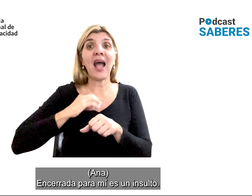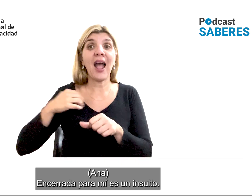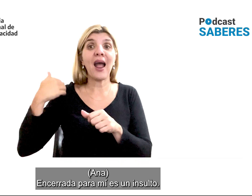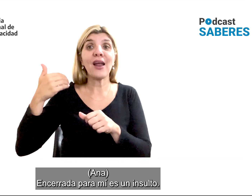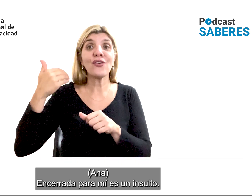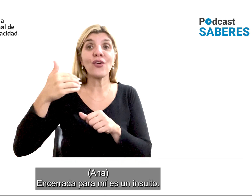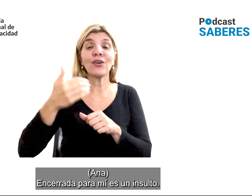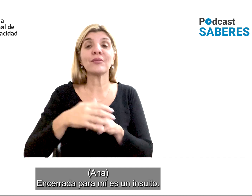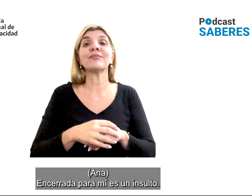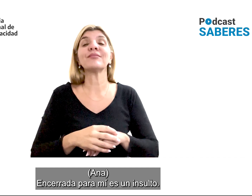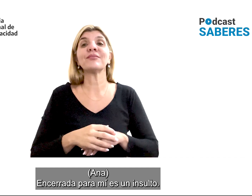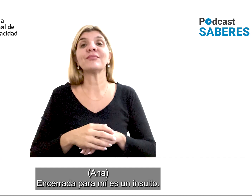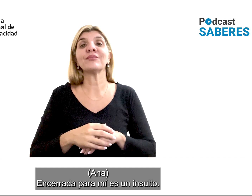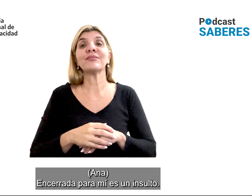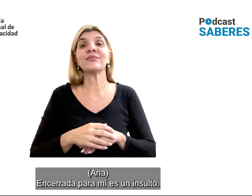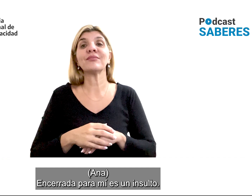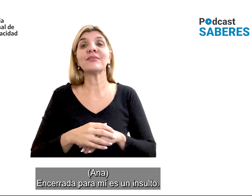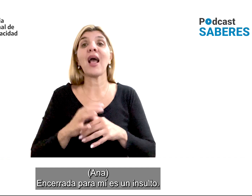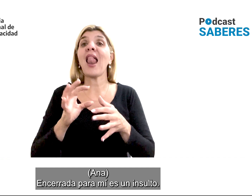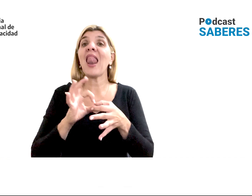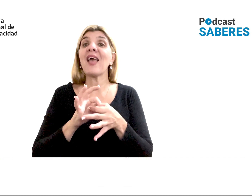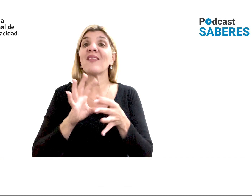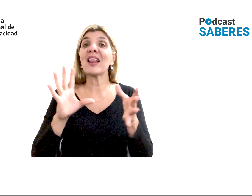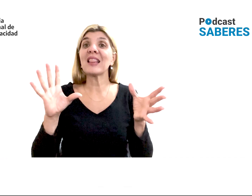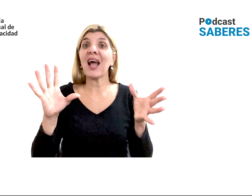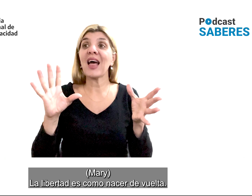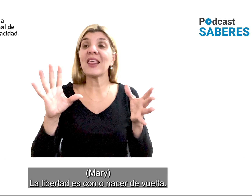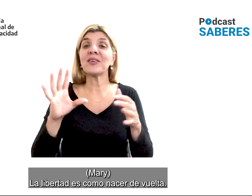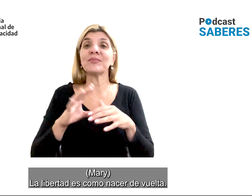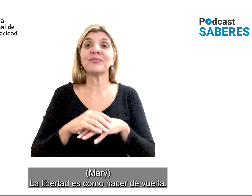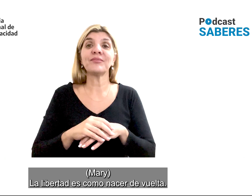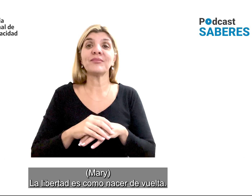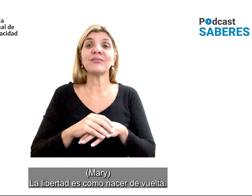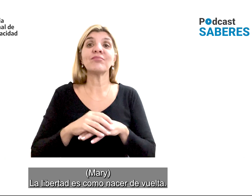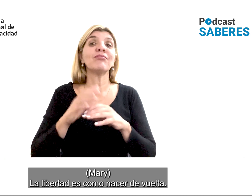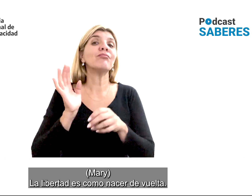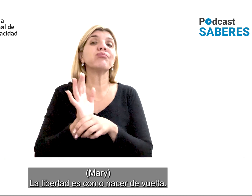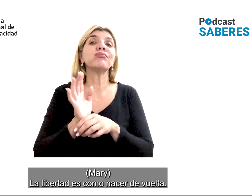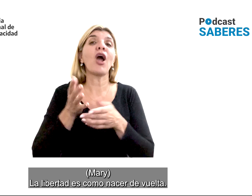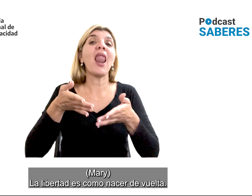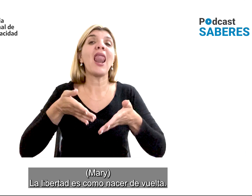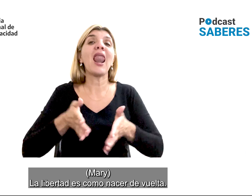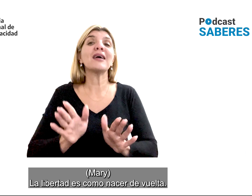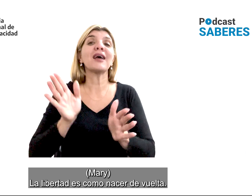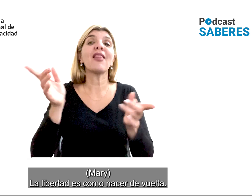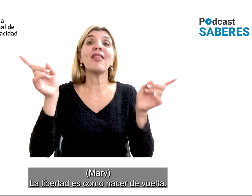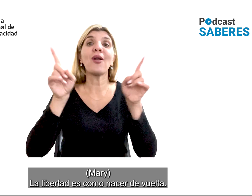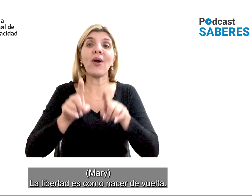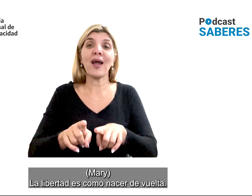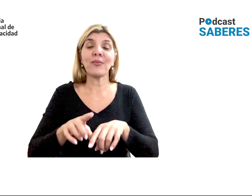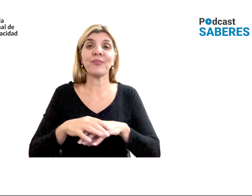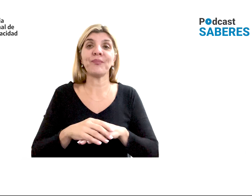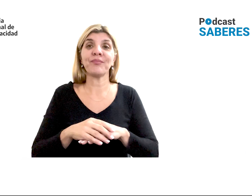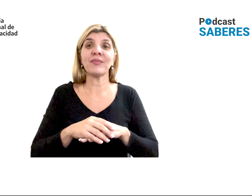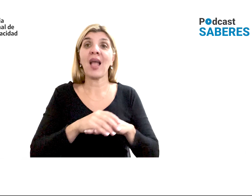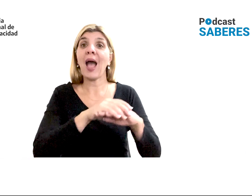Esa es rara. Eso a mí, para mí, es un insulto. La libertad. Cristo nos ha nacido